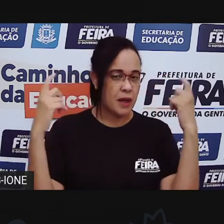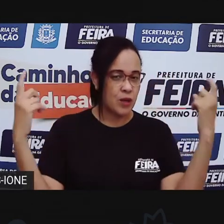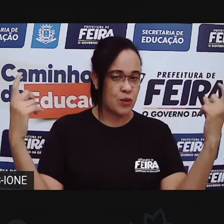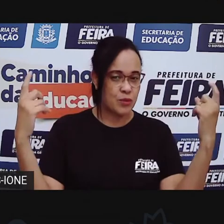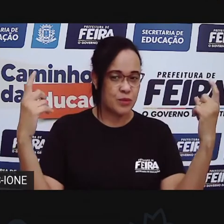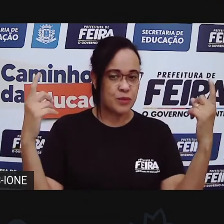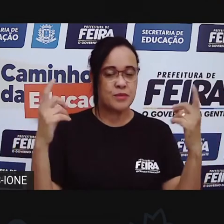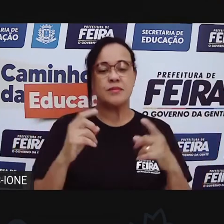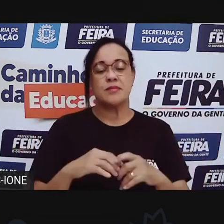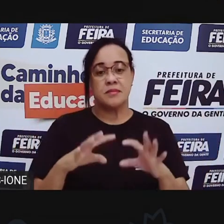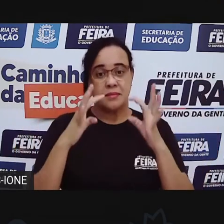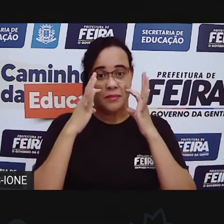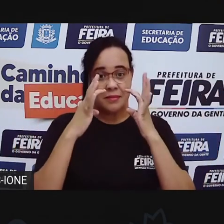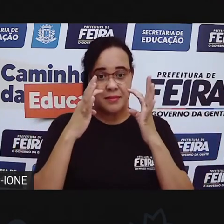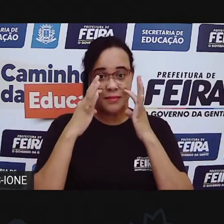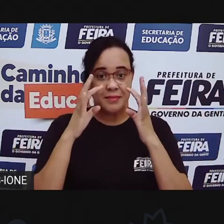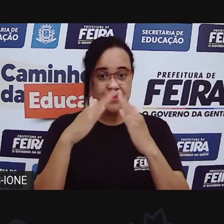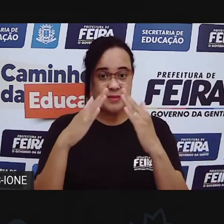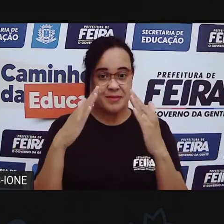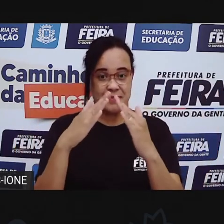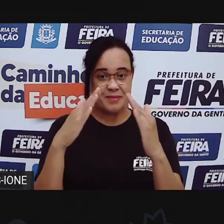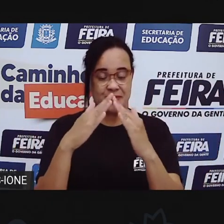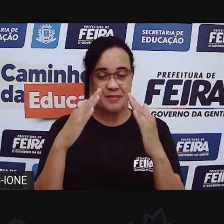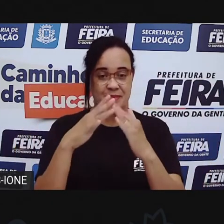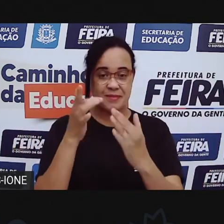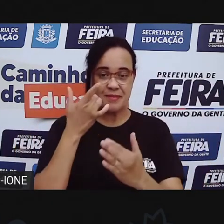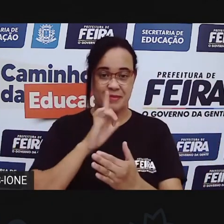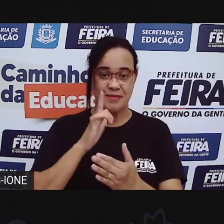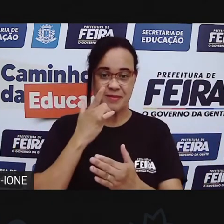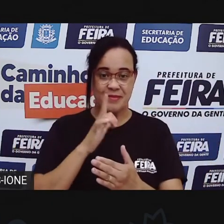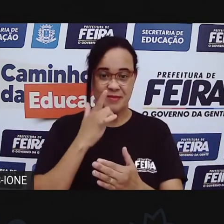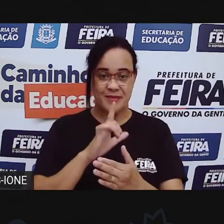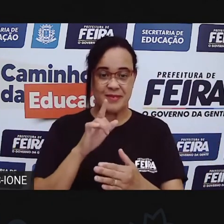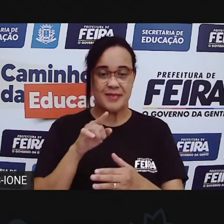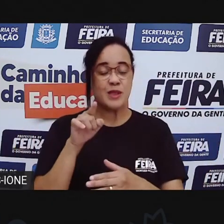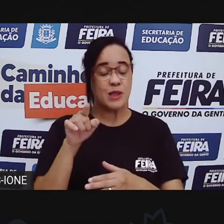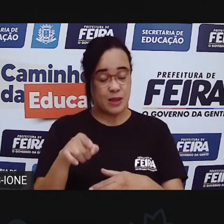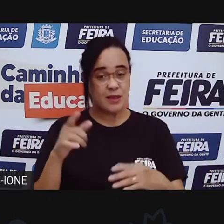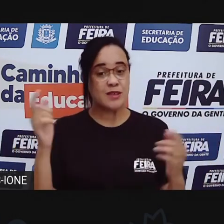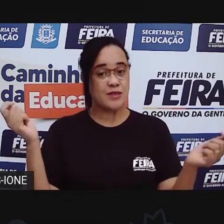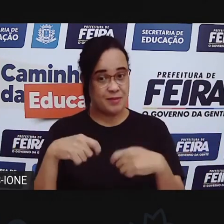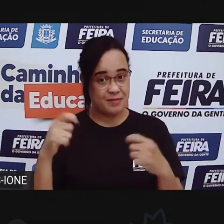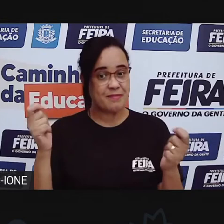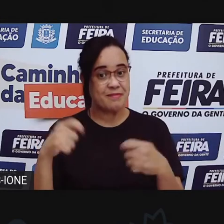Senta você aí de casa. Conseguiram? A gente tá conseguindo daqui.